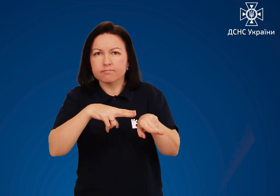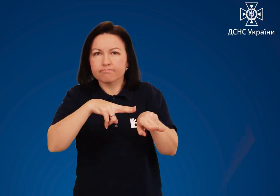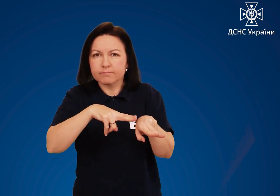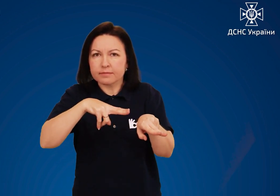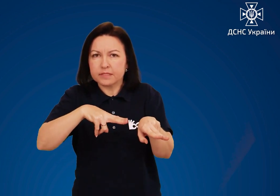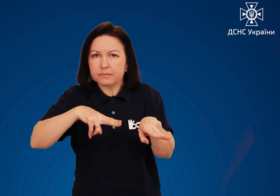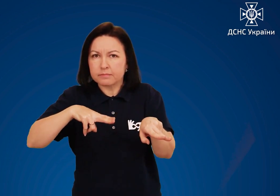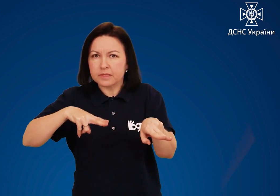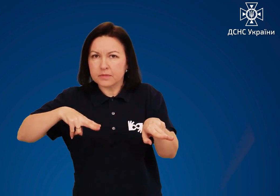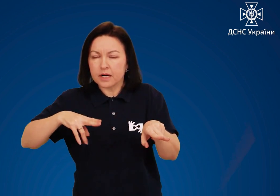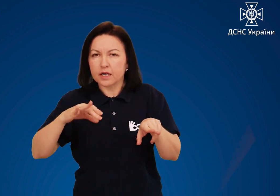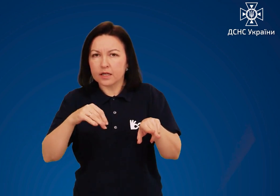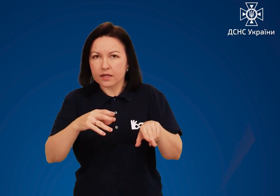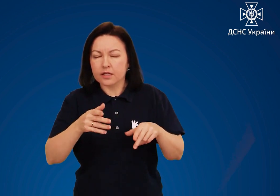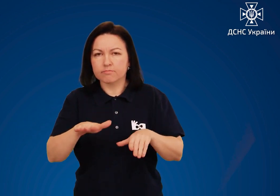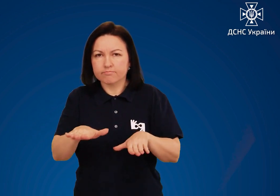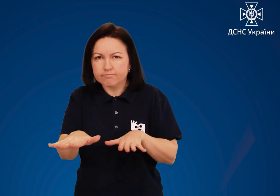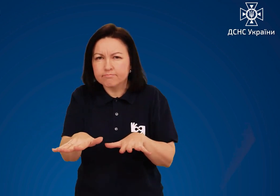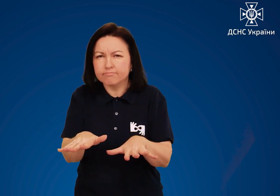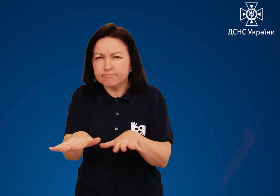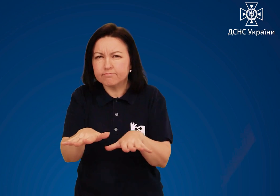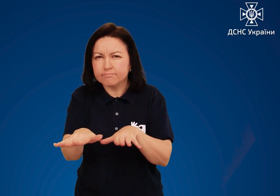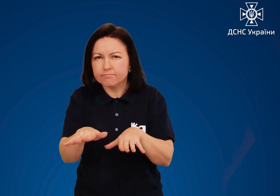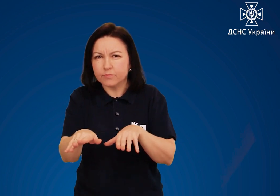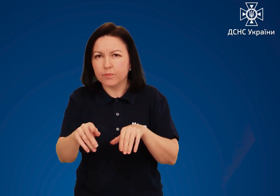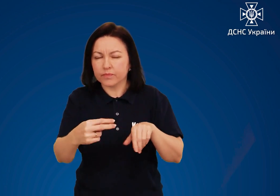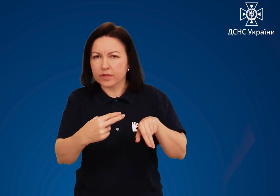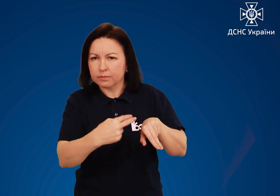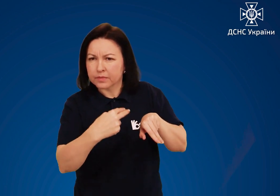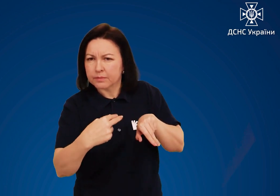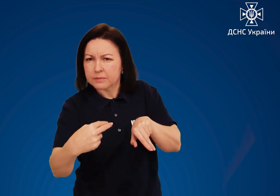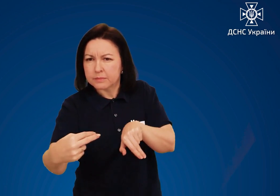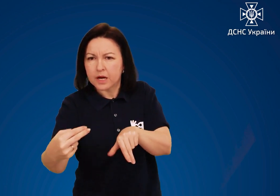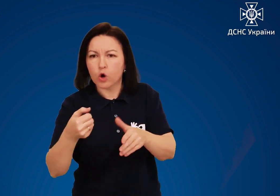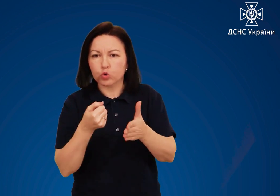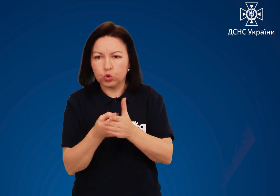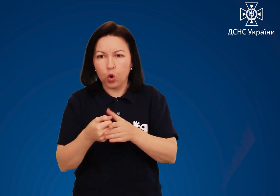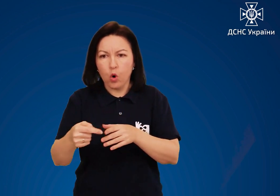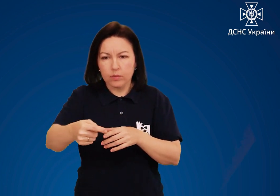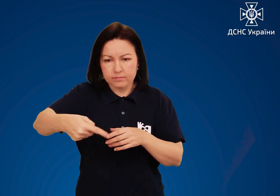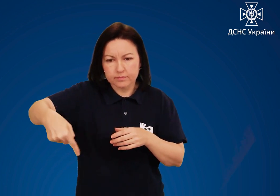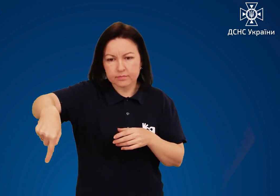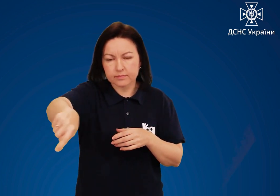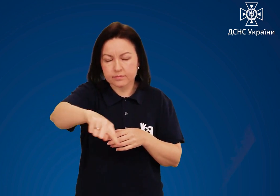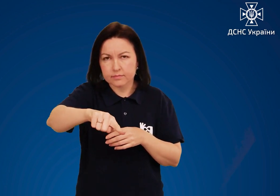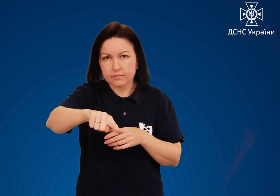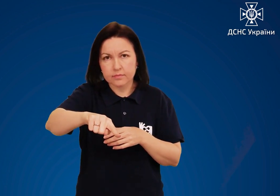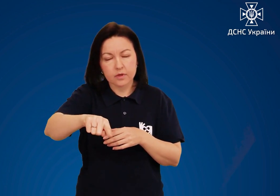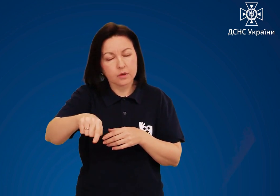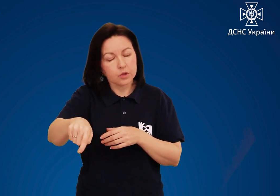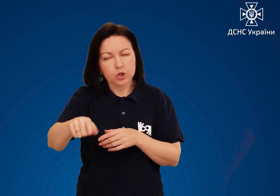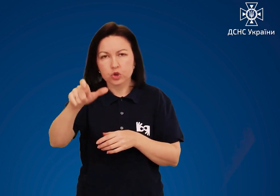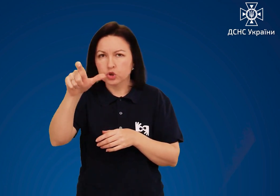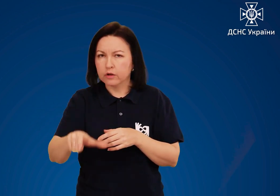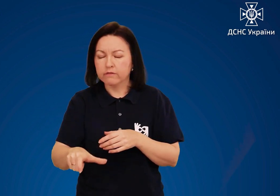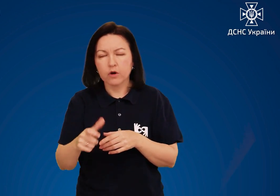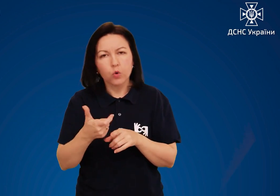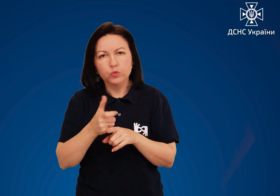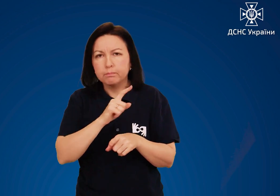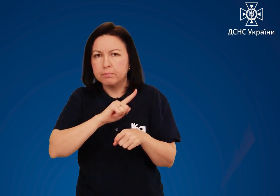ланцюжком і рухайтеся до пролому. Дійте рішуче і швидко. Постраждалий